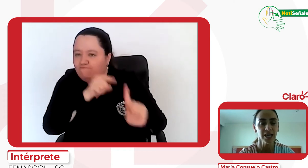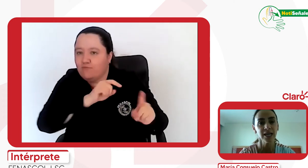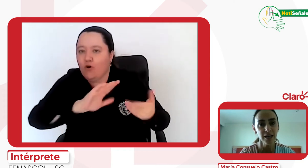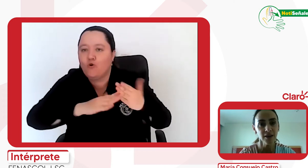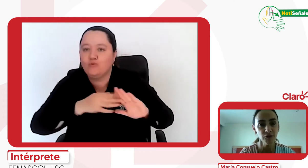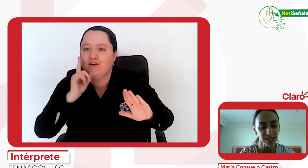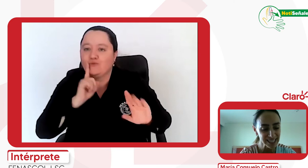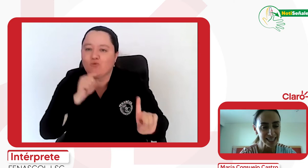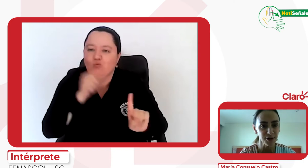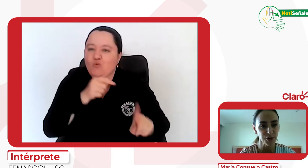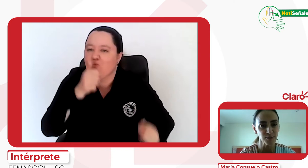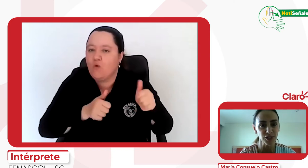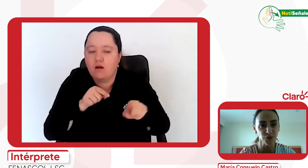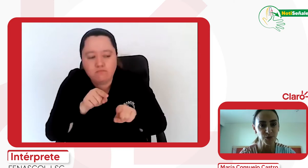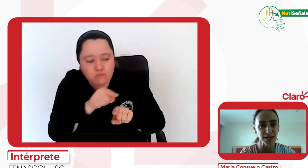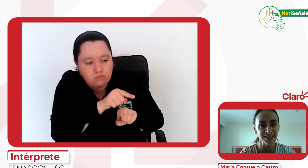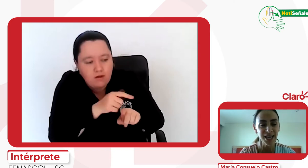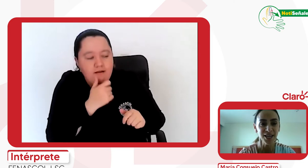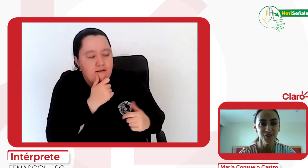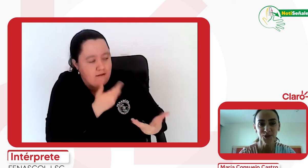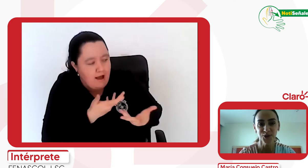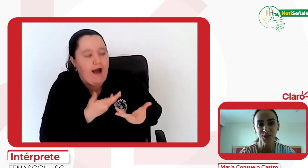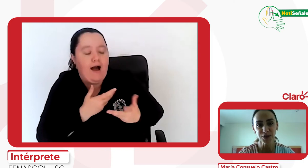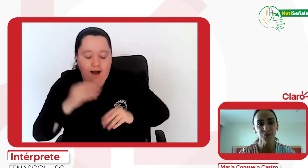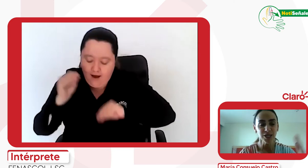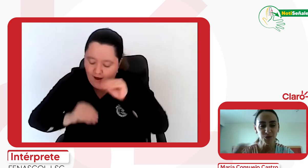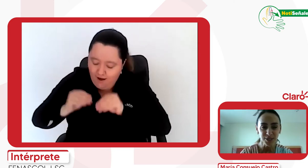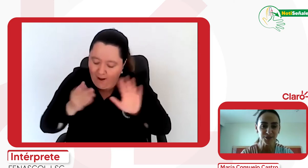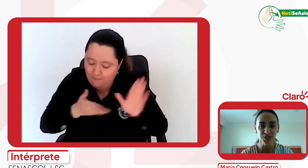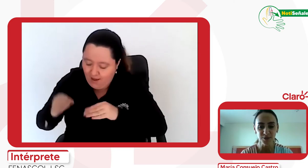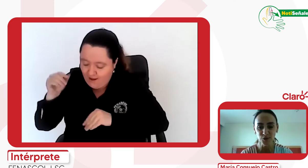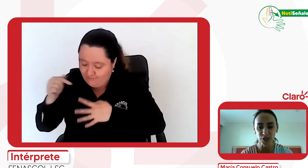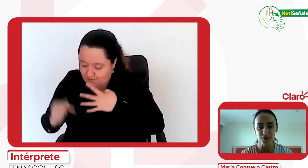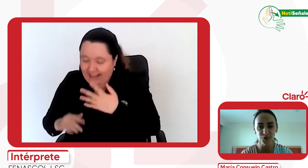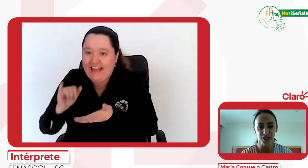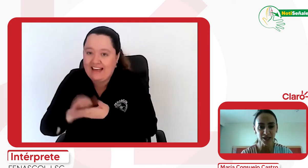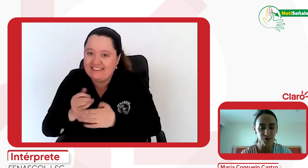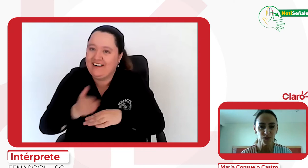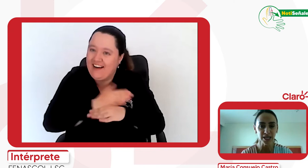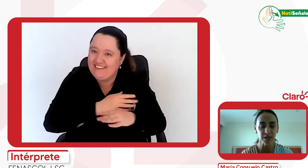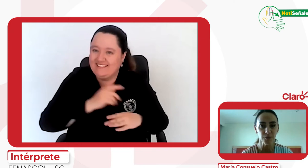y fue así que elaboramos estos planes. Yo, yo espero por las conversaciones que hemos tenido con Henry, con todo el equipo,